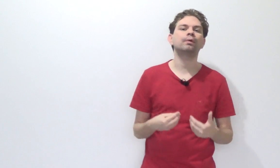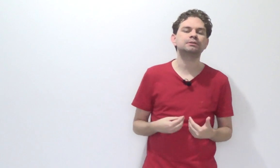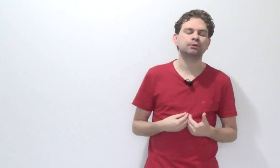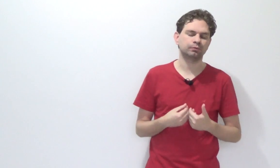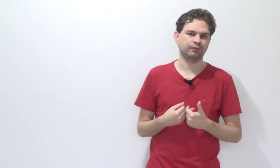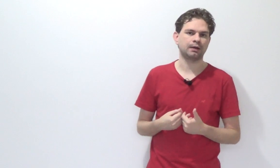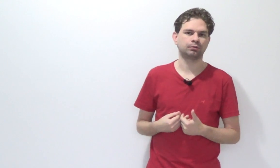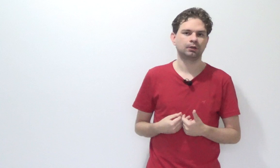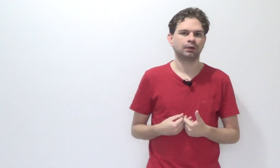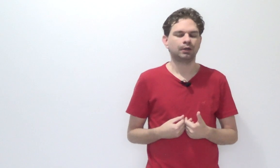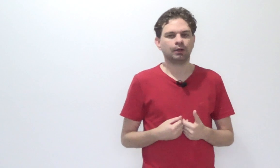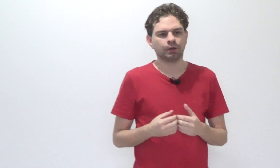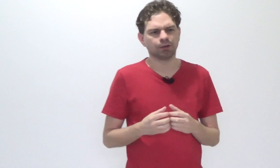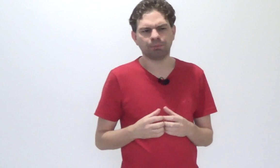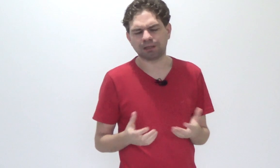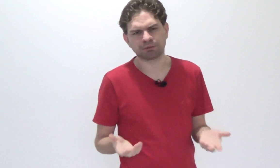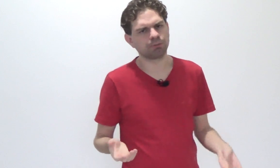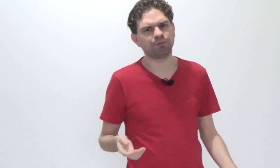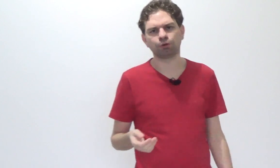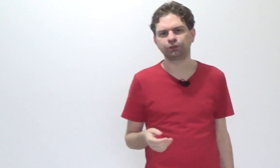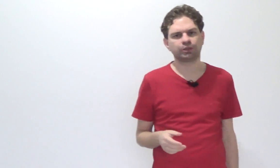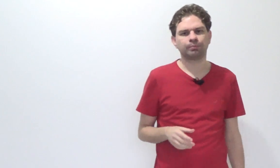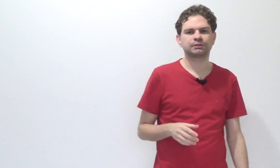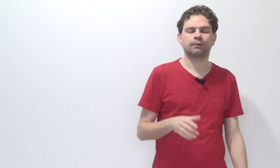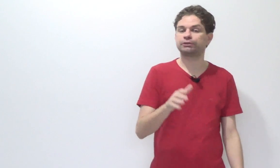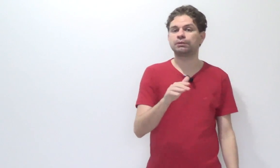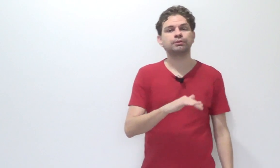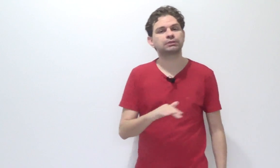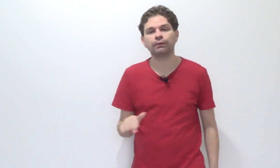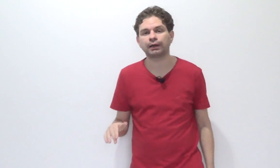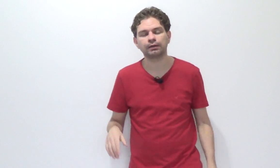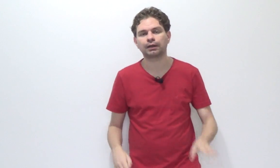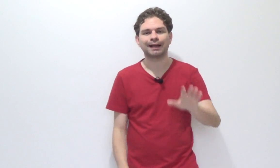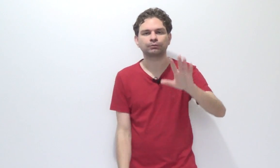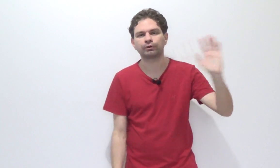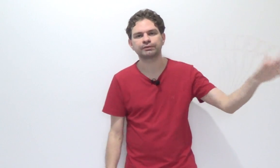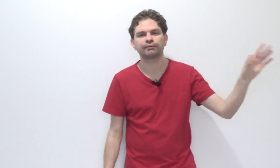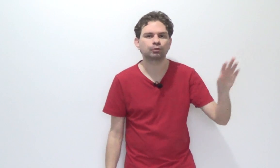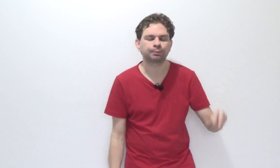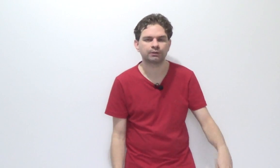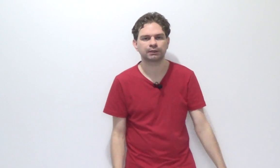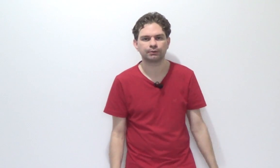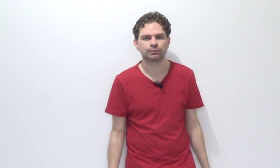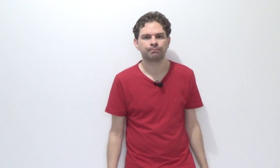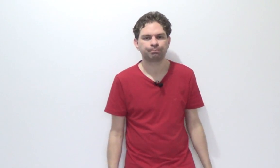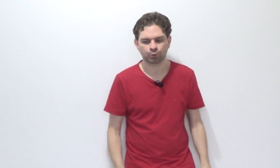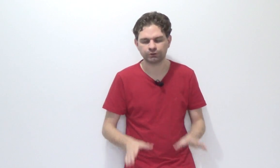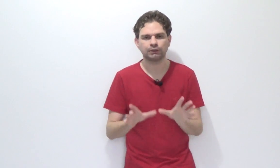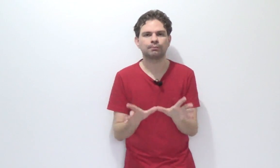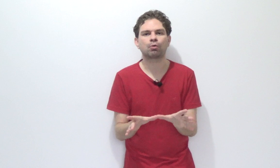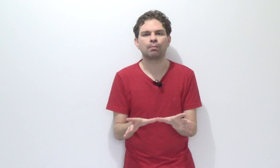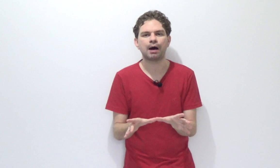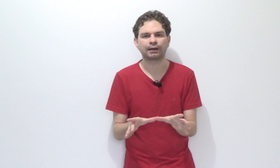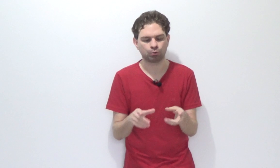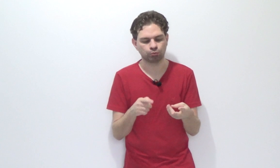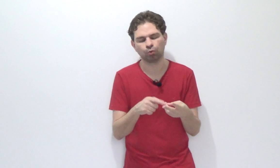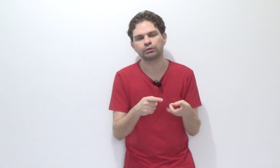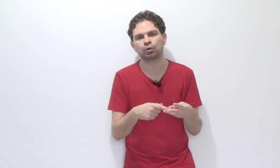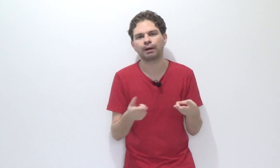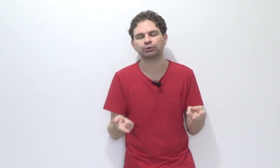conhecimento do fato. Pô, Adalmo, você não me falou de distribuição. A distribuição é aquele clássico que você vê nos processos. Quando você tem uma comarca com dois ou mais